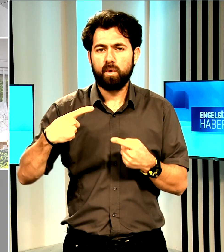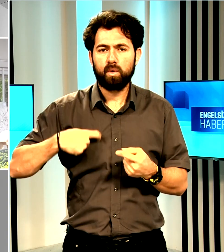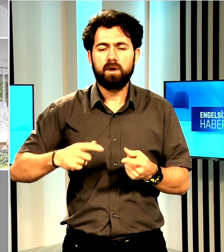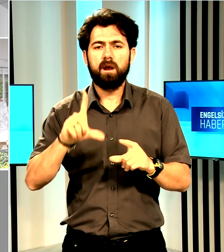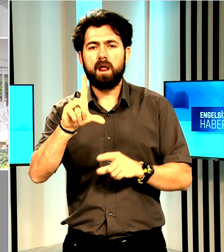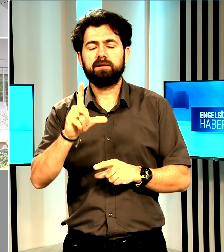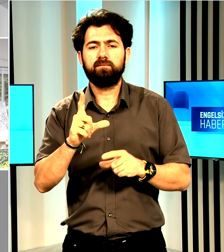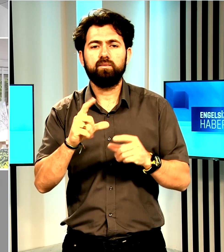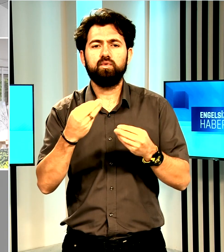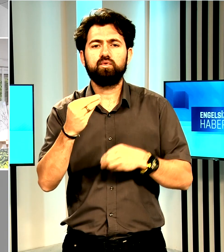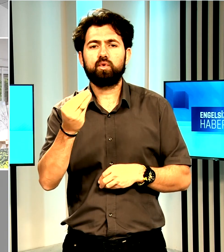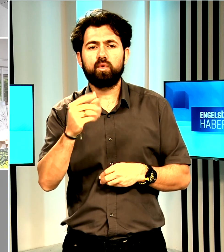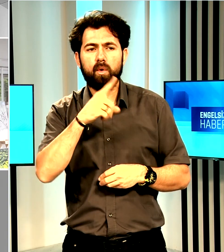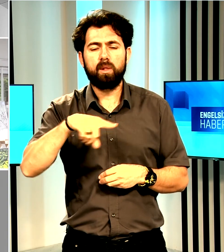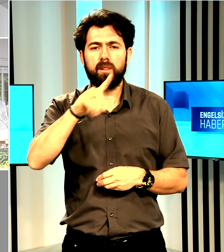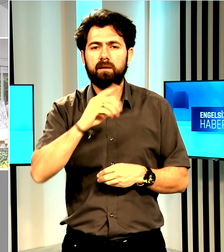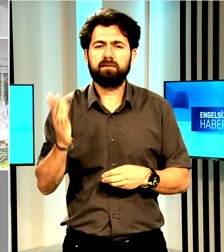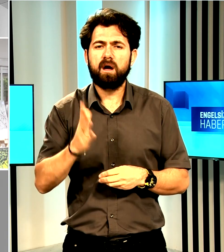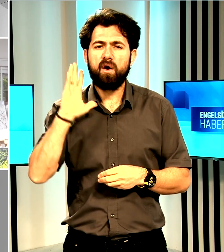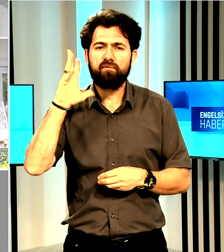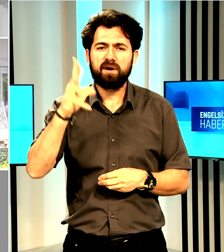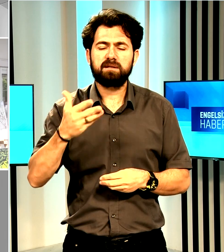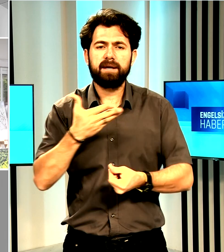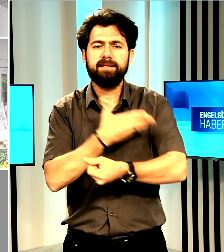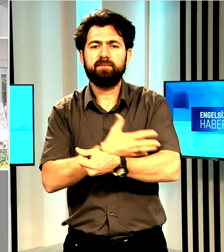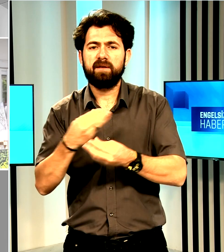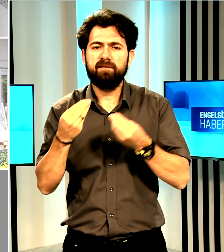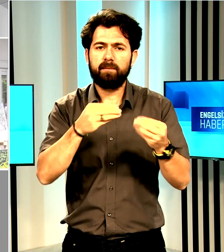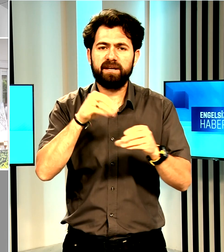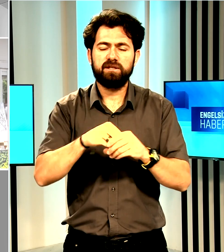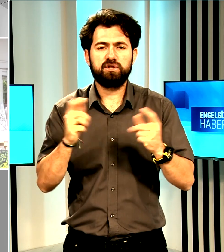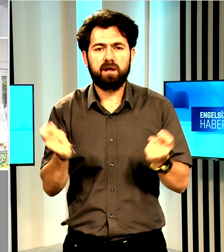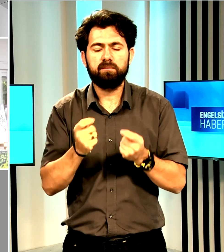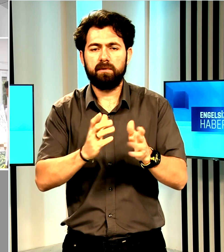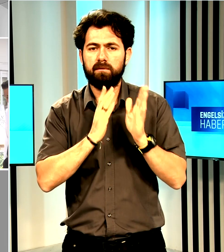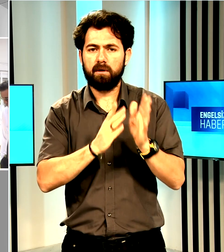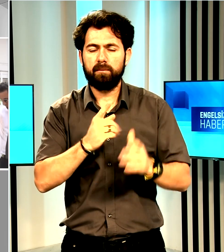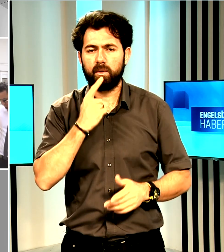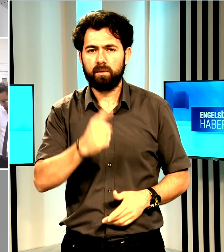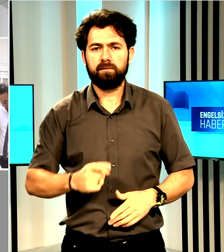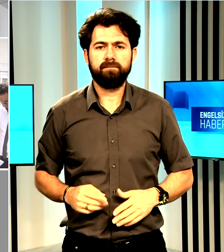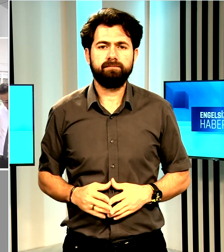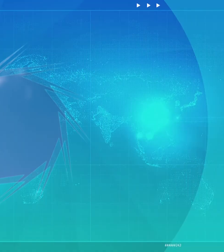gereksinimli çocuklara daha fazla hizmet etmek için çalıştıklarını dile getirdi.